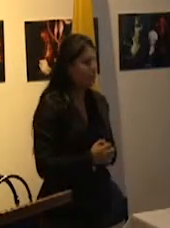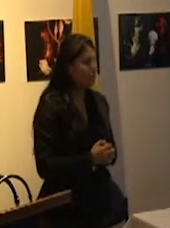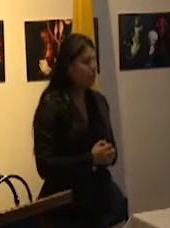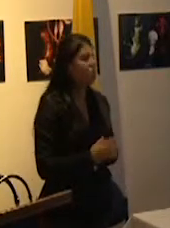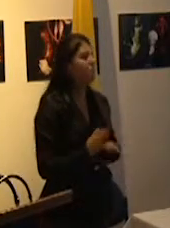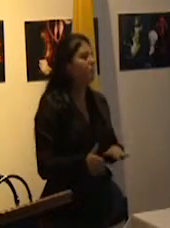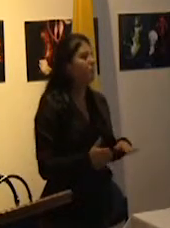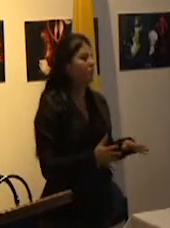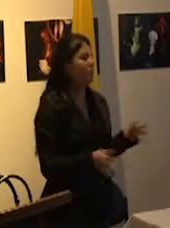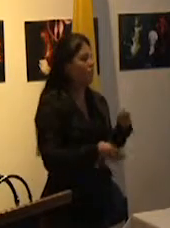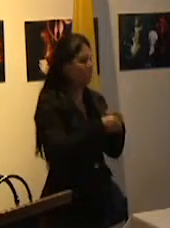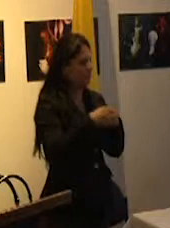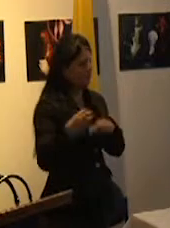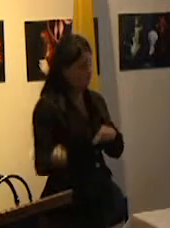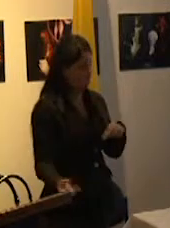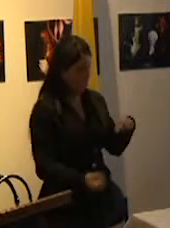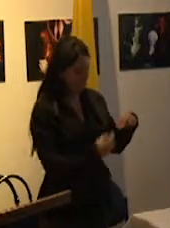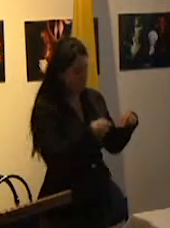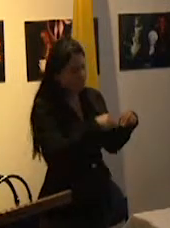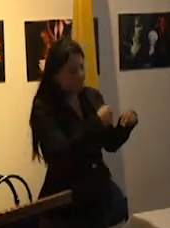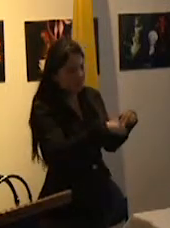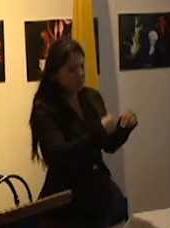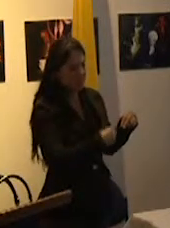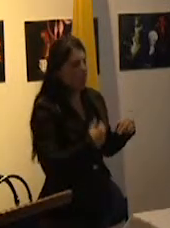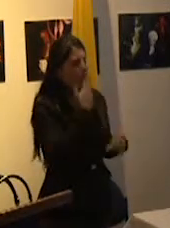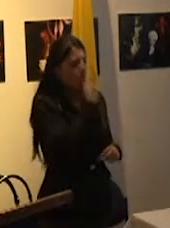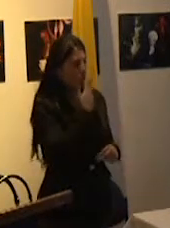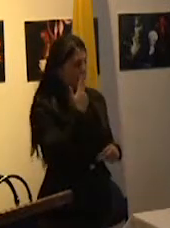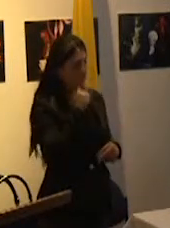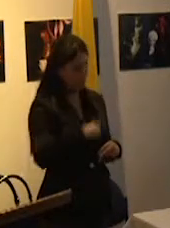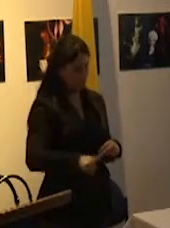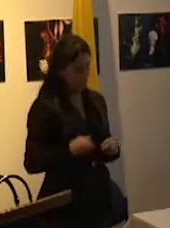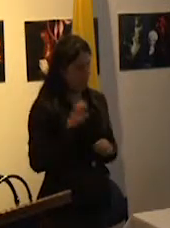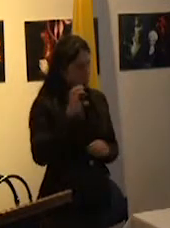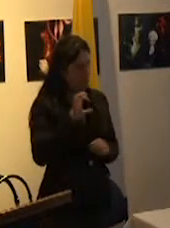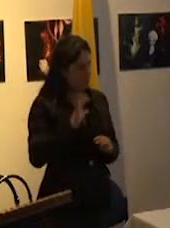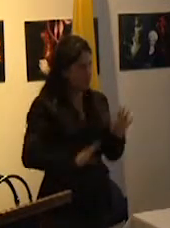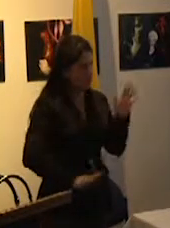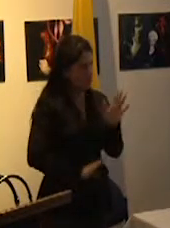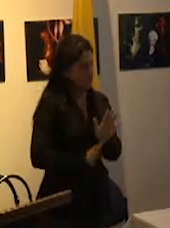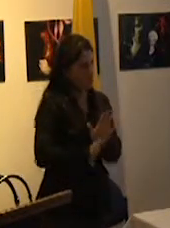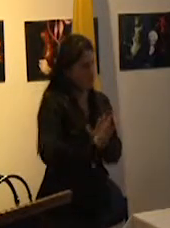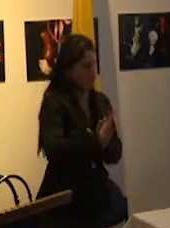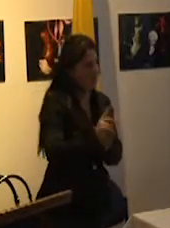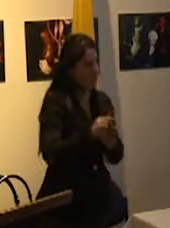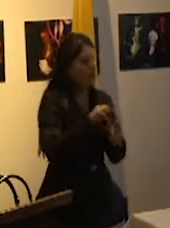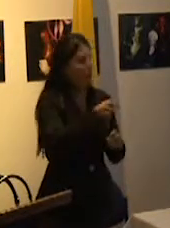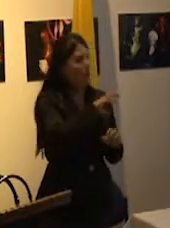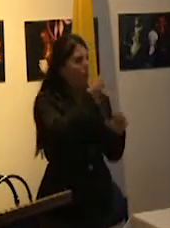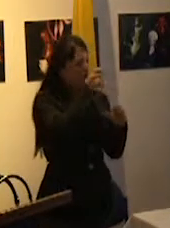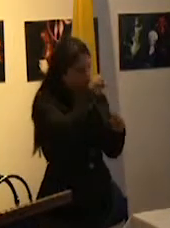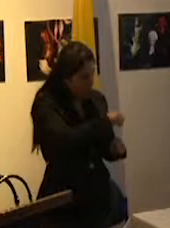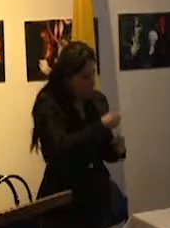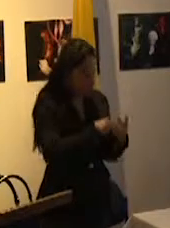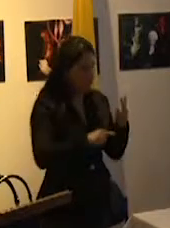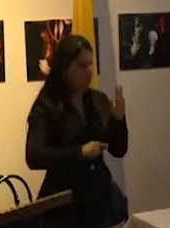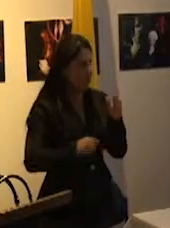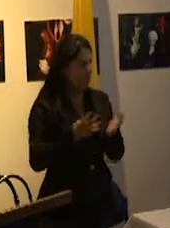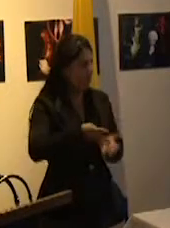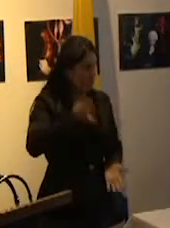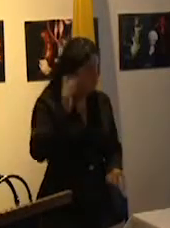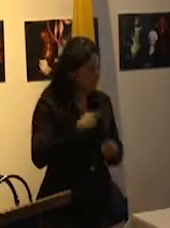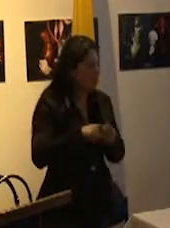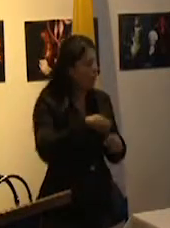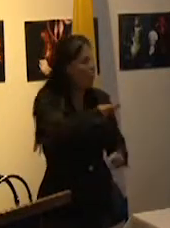Además la educación es concebida como promesa de progreso del país. El poder la riqueza la fuerza de una nación